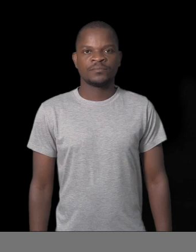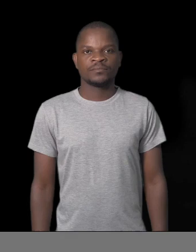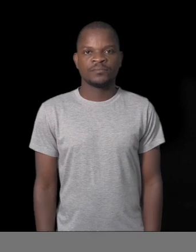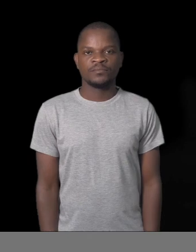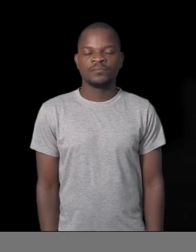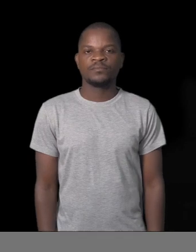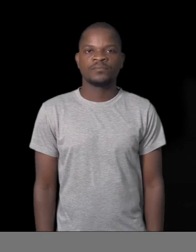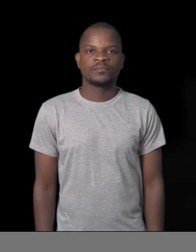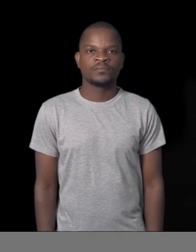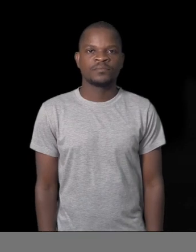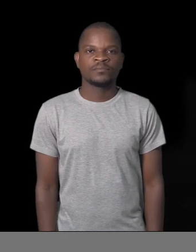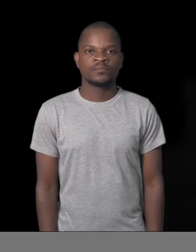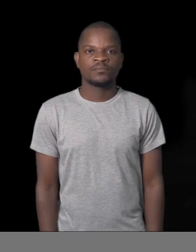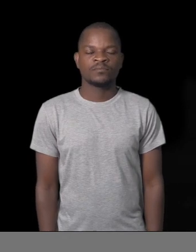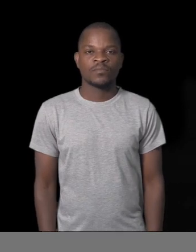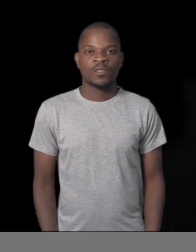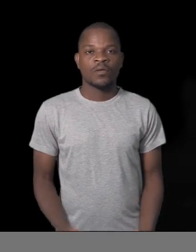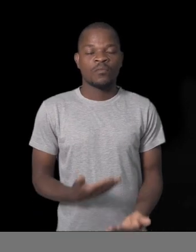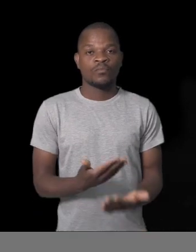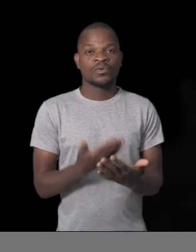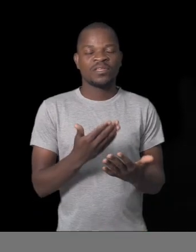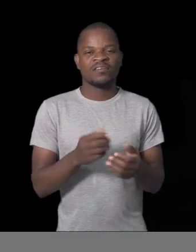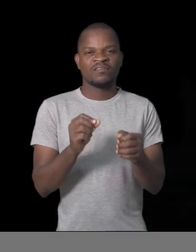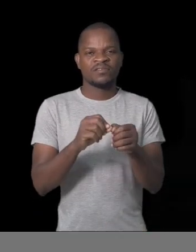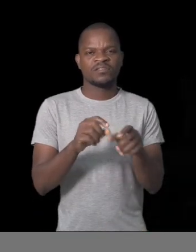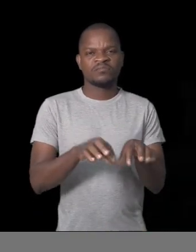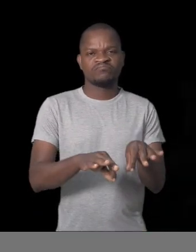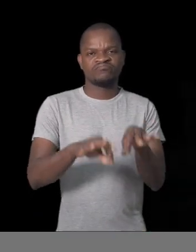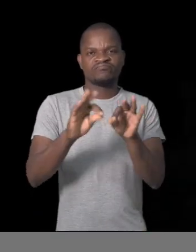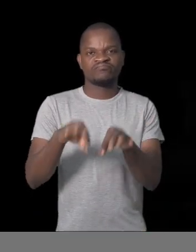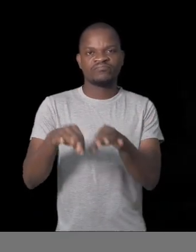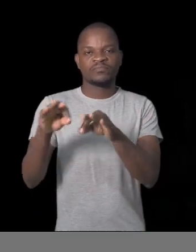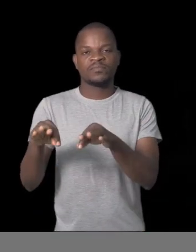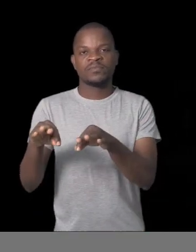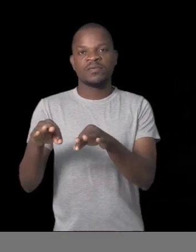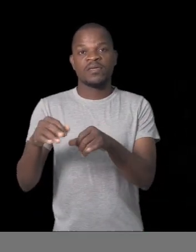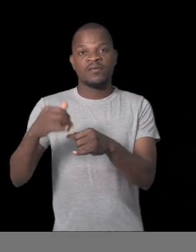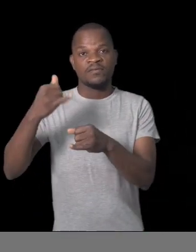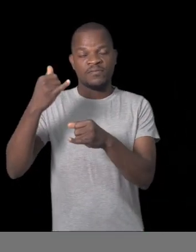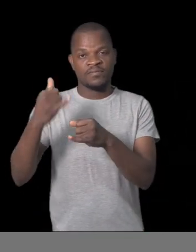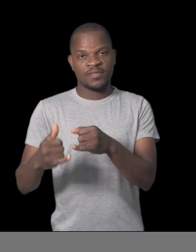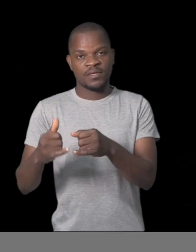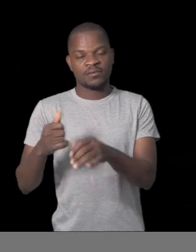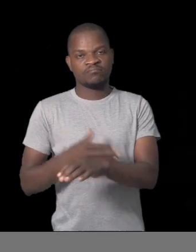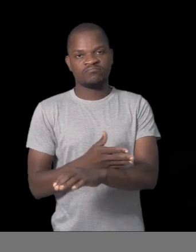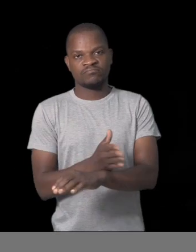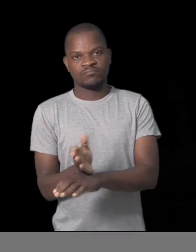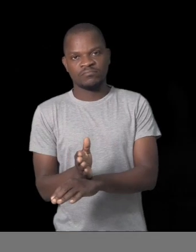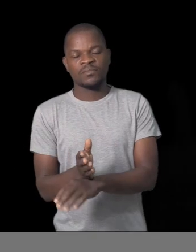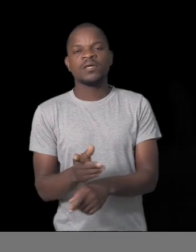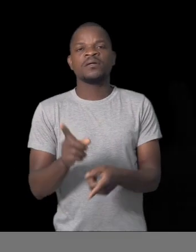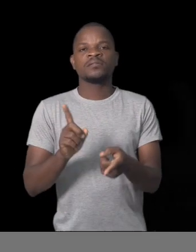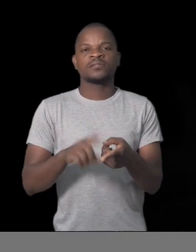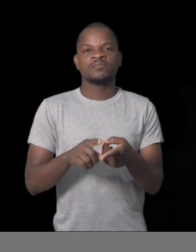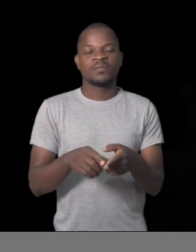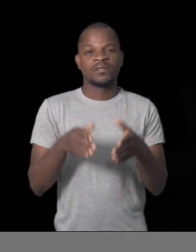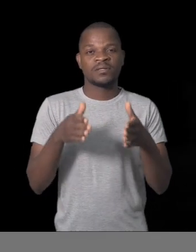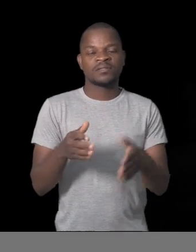Tudo por deixar as coisas para a última hora. No ensino primário, já não há vagas para a primeira